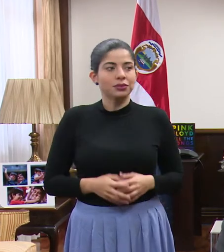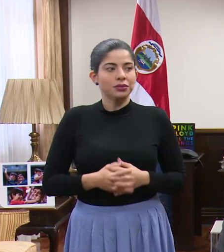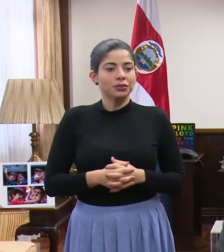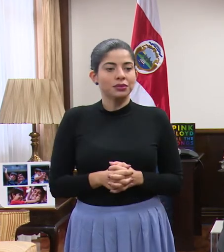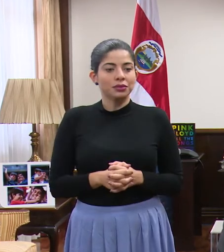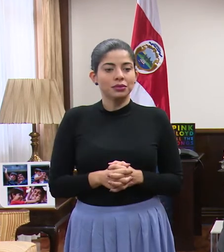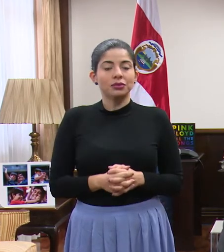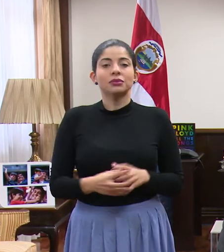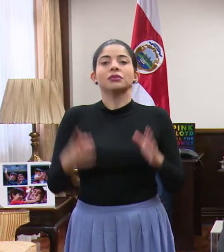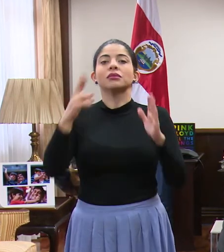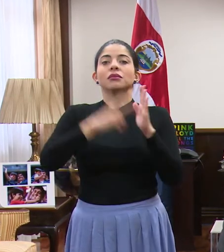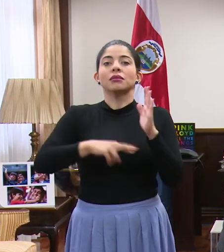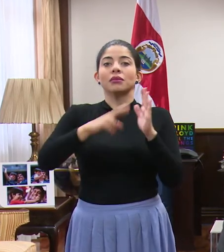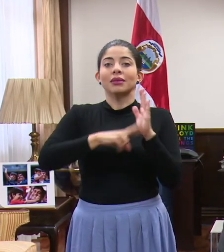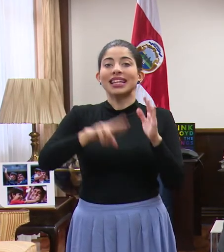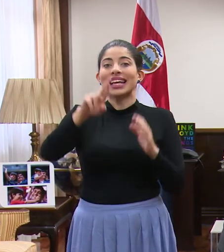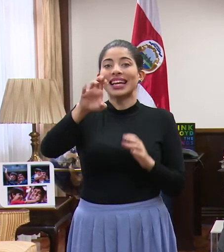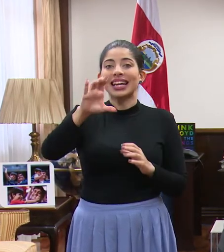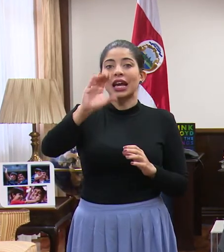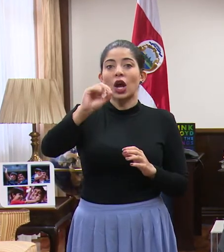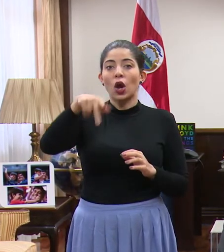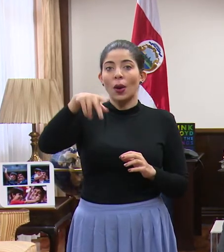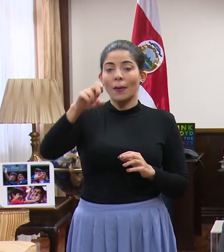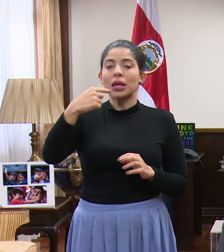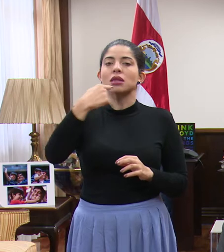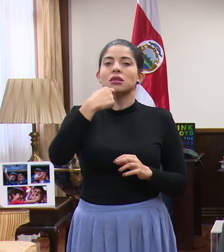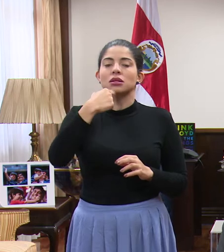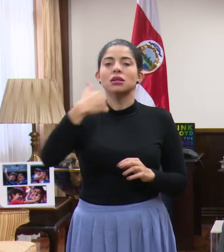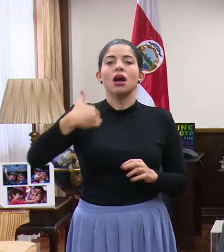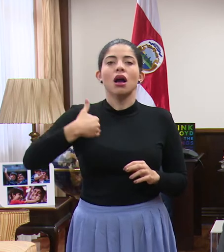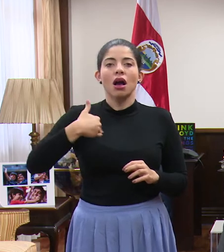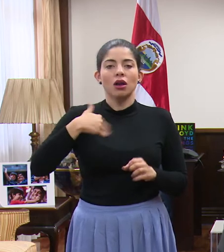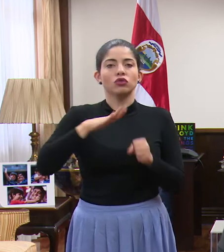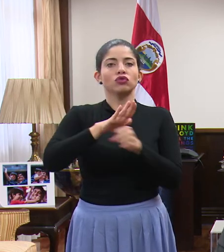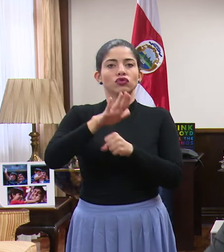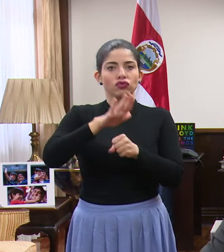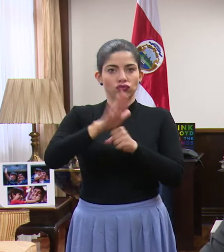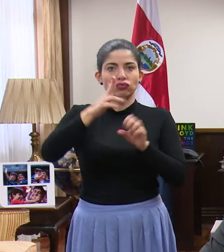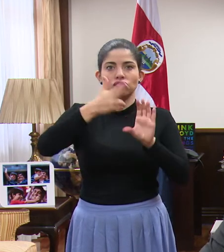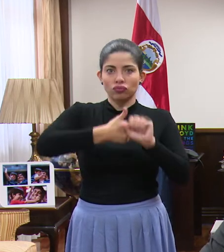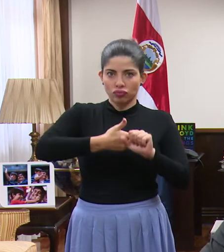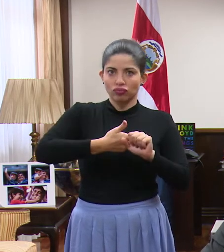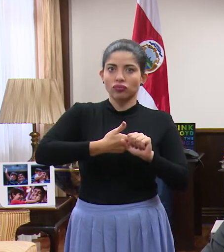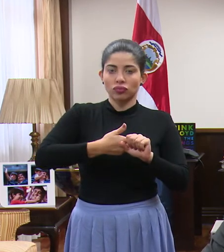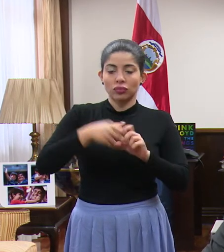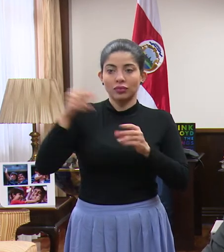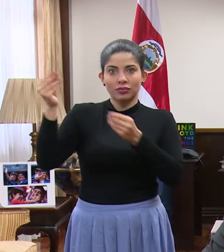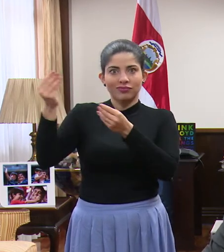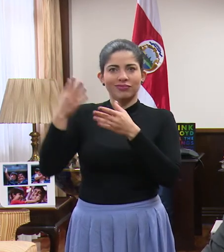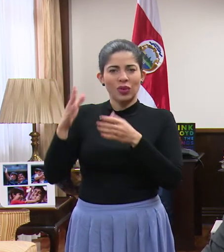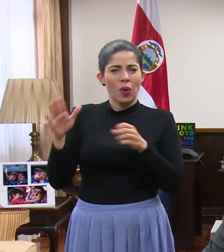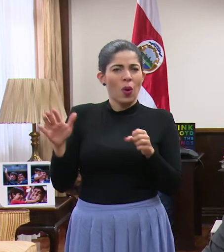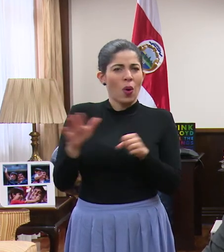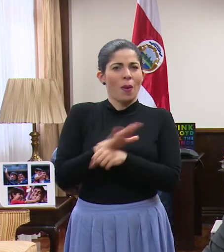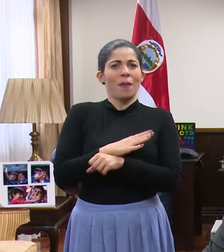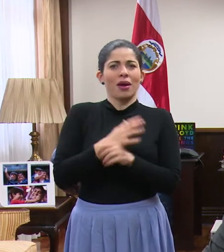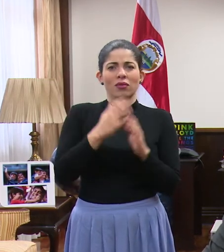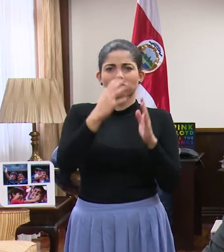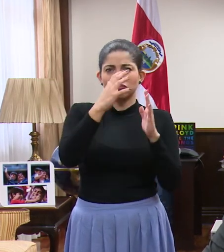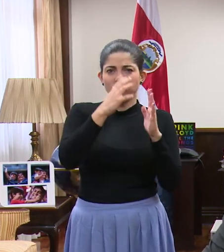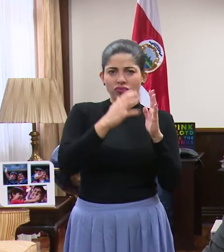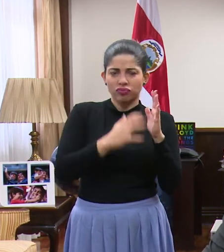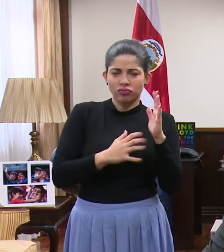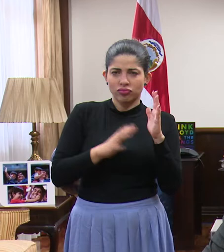Reiterar que Recope menciona que tiene suficiente abastecimiento y aquí tenemos un reporte completo de lo que